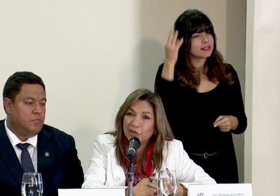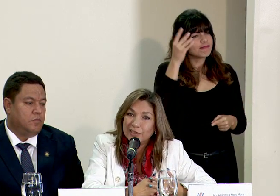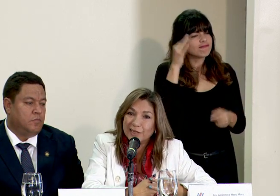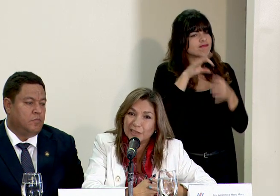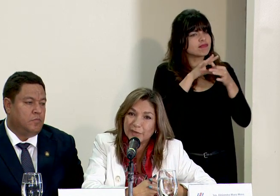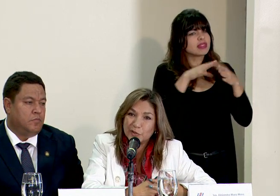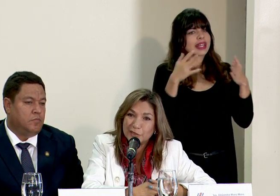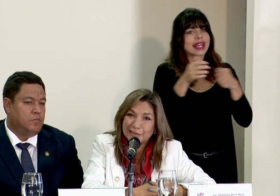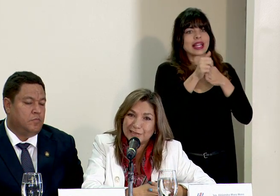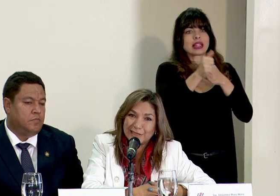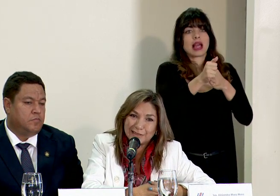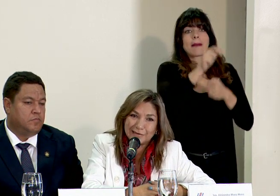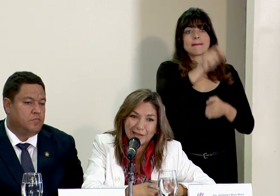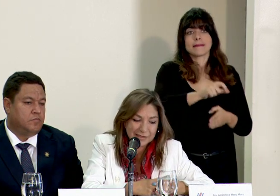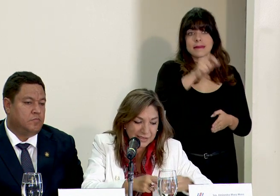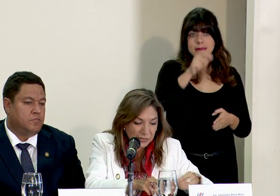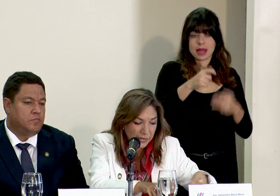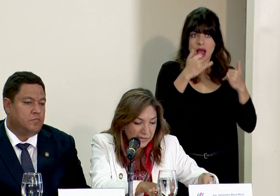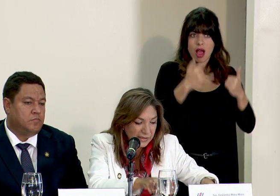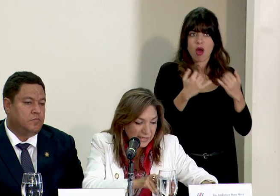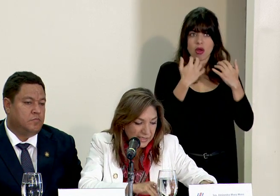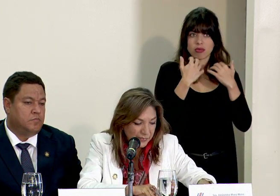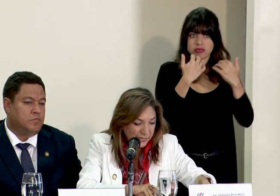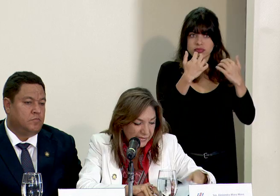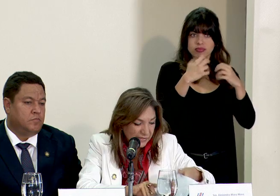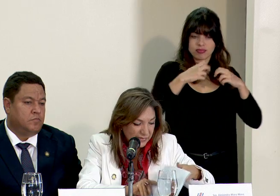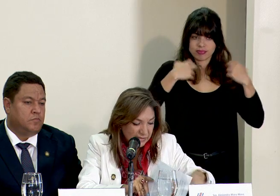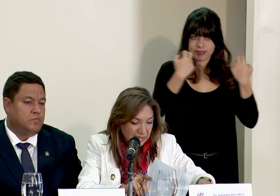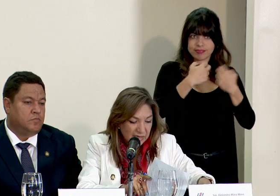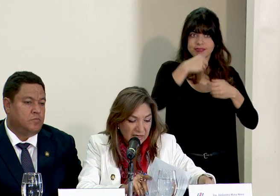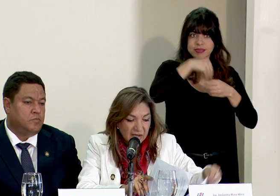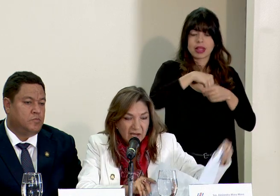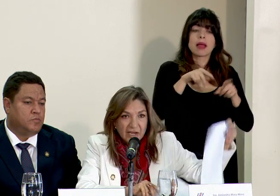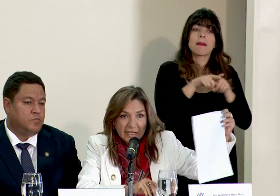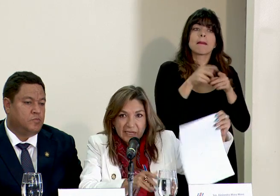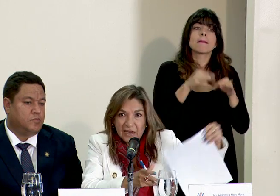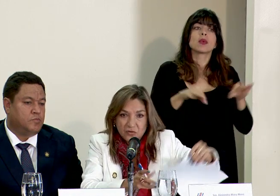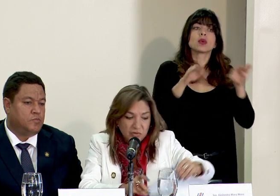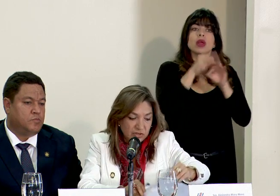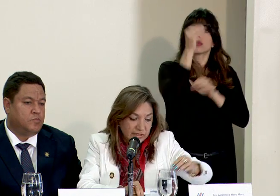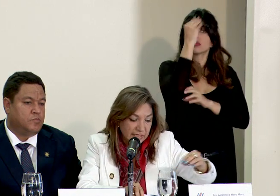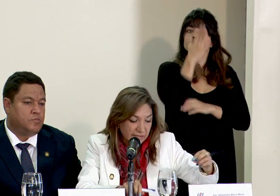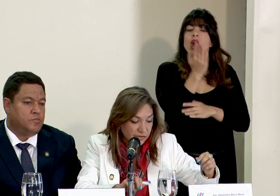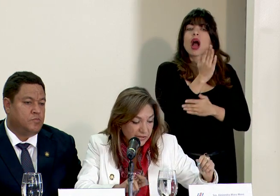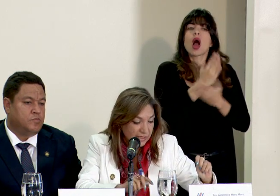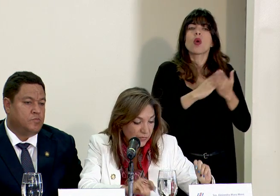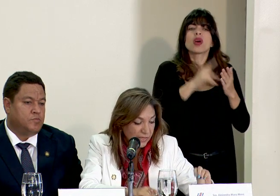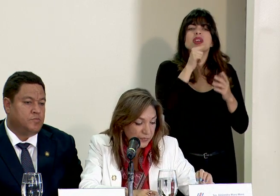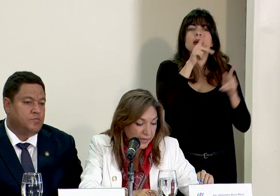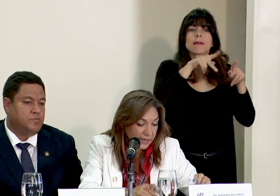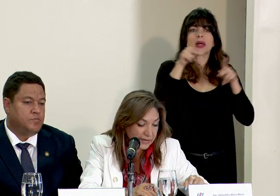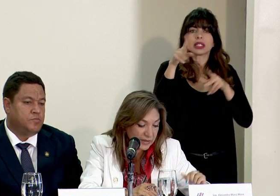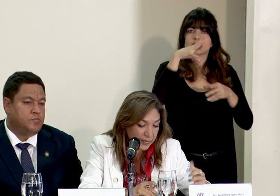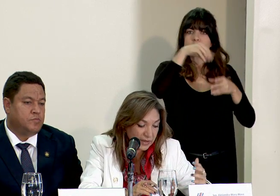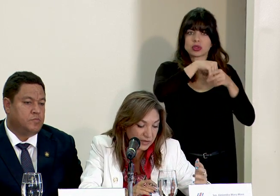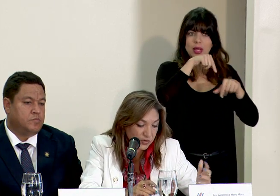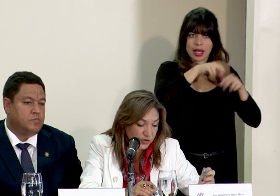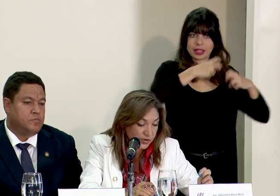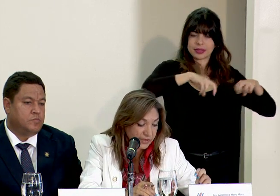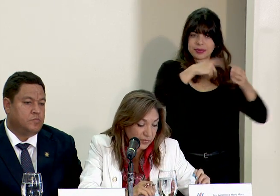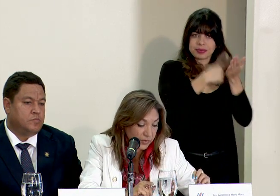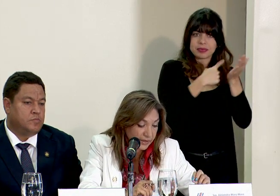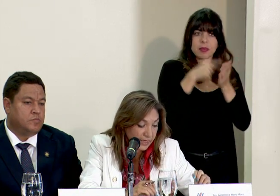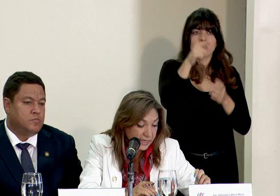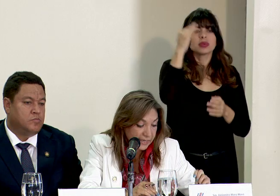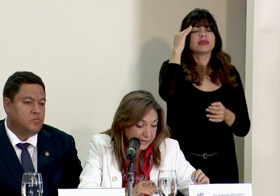liderazgo de las personas que están sentadas en el panel y permítame señalar algunos de ellos nada más para que sepan la